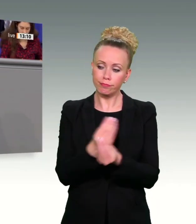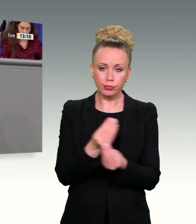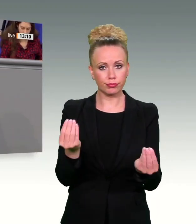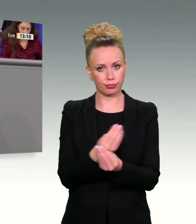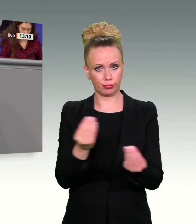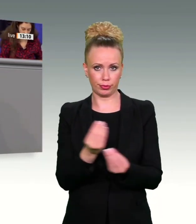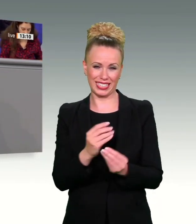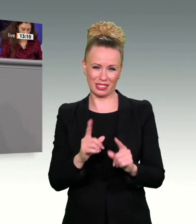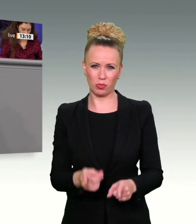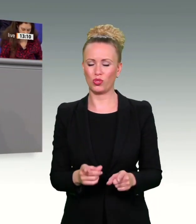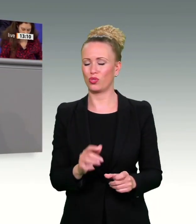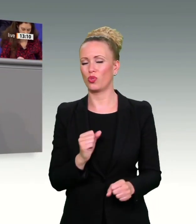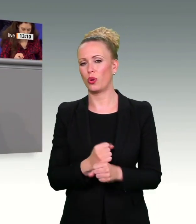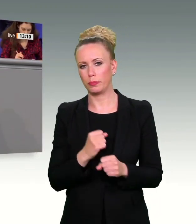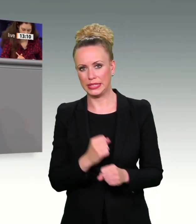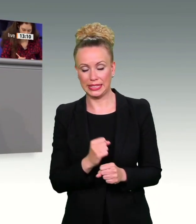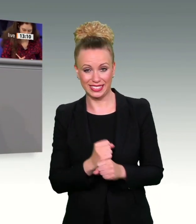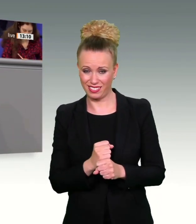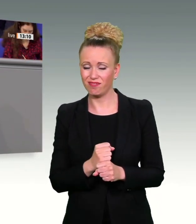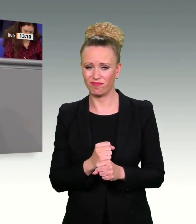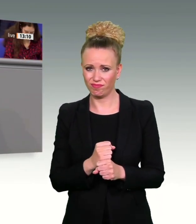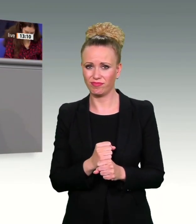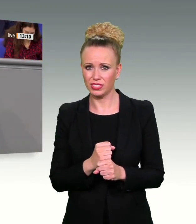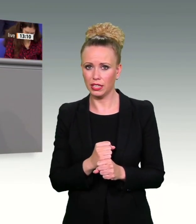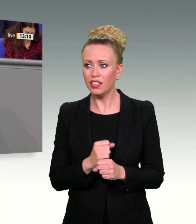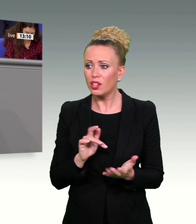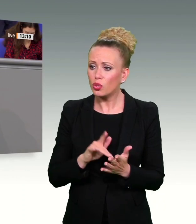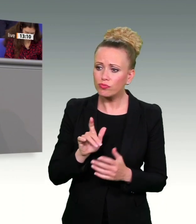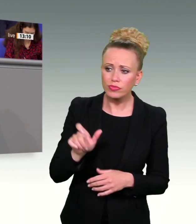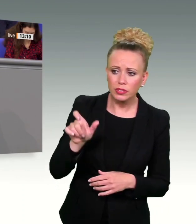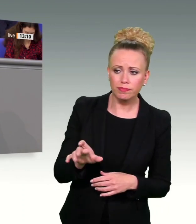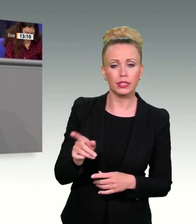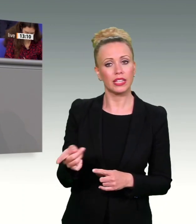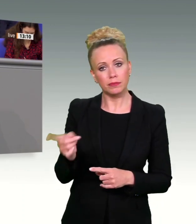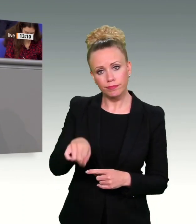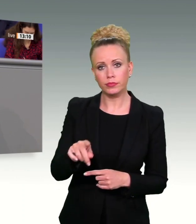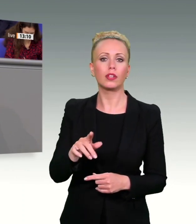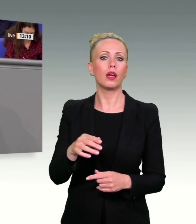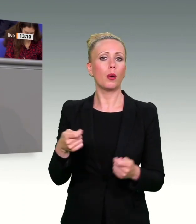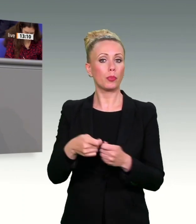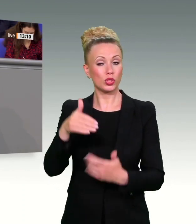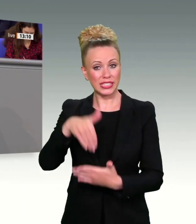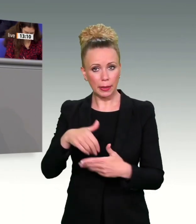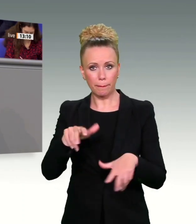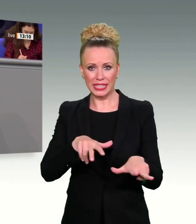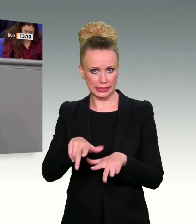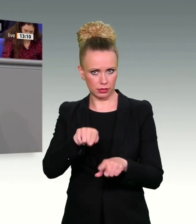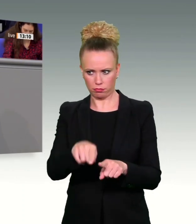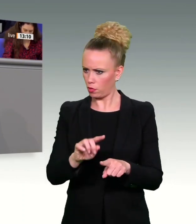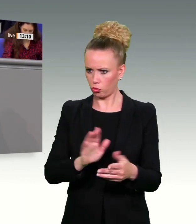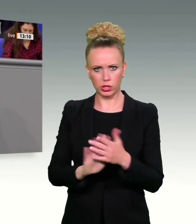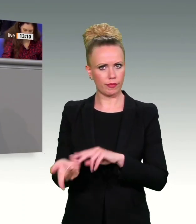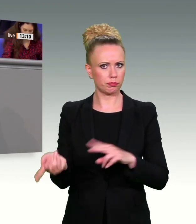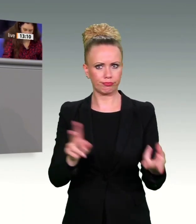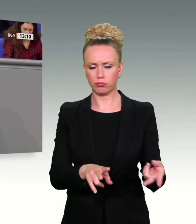Kurs umzuschwenken, zeigt Ihnen doch Ihre eigene Bundesinnenministerin. Und das zeigen Ihnen übrigens auch, wie eben gesagt